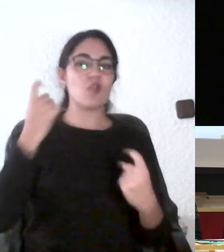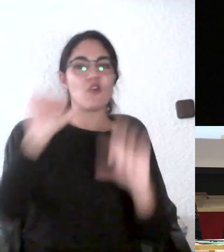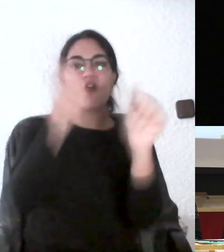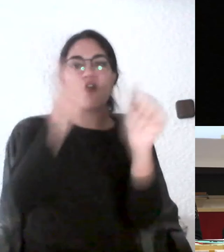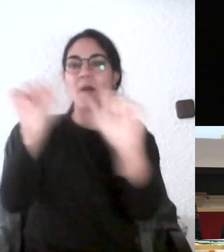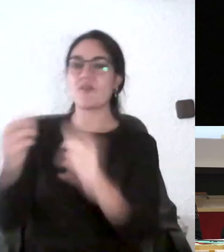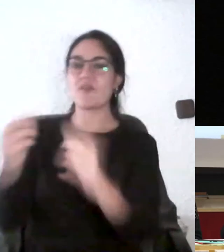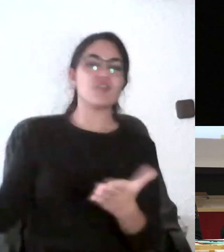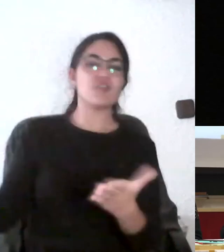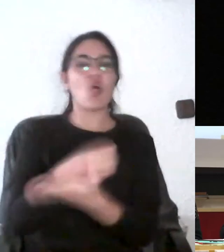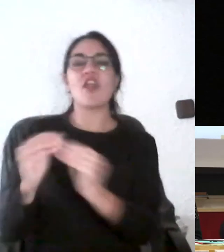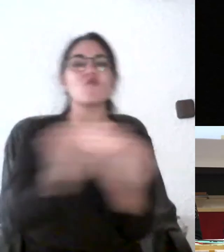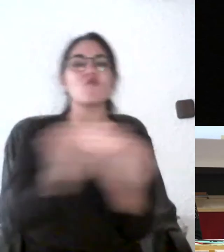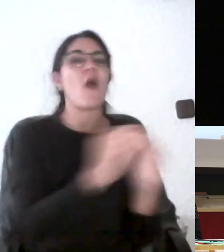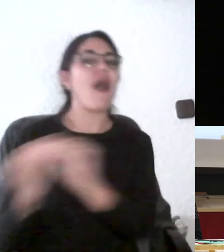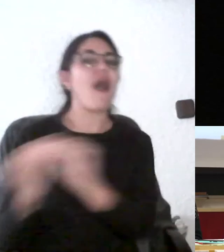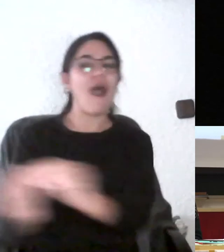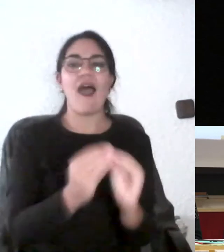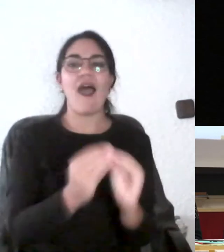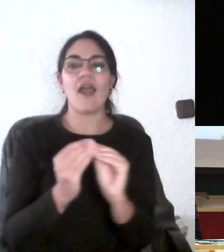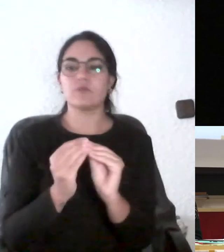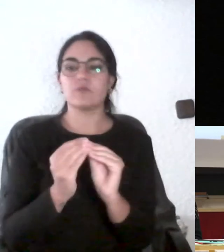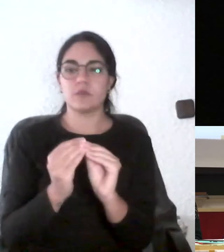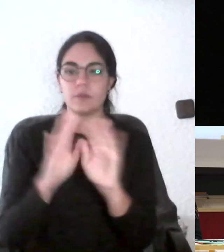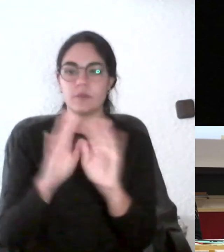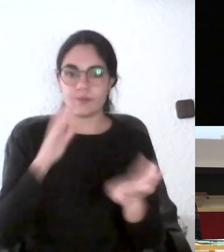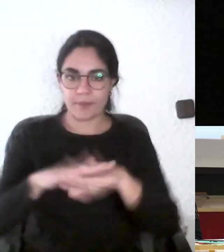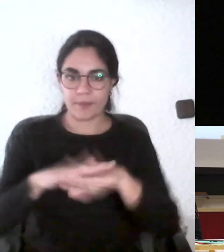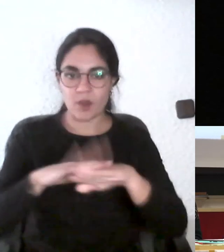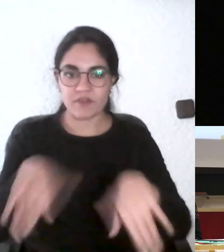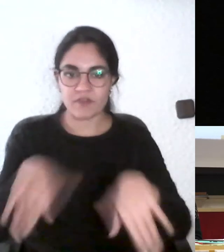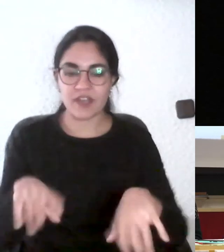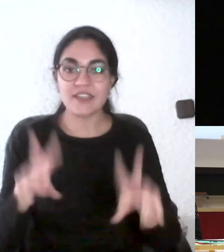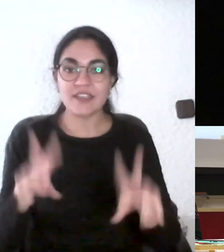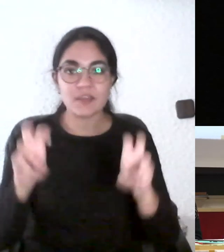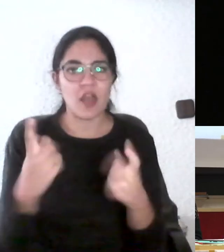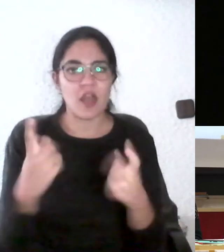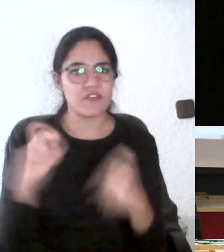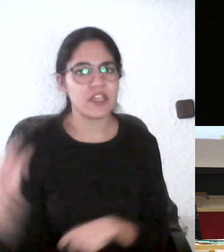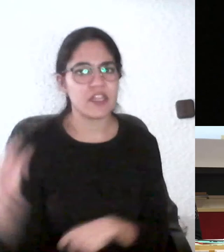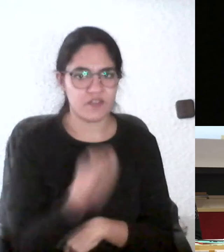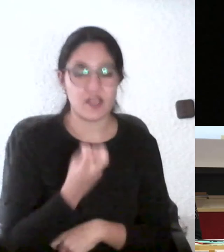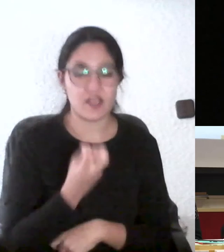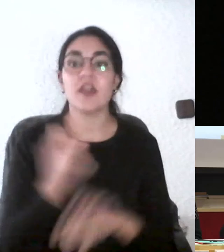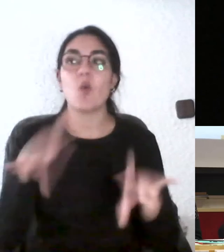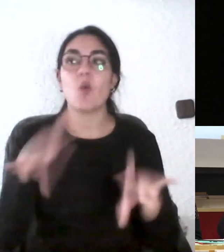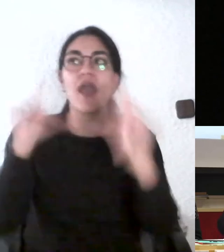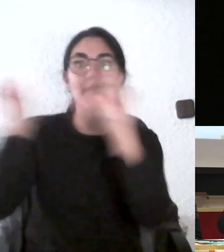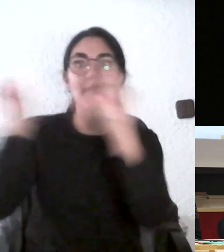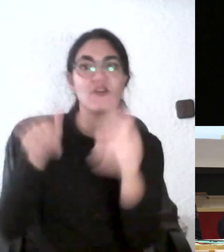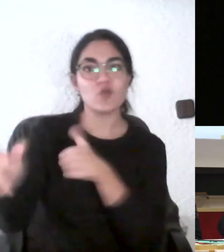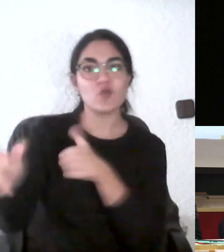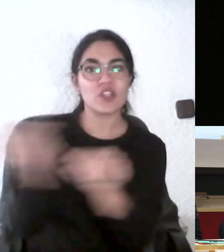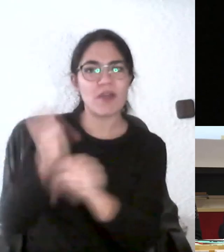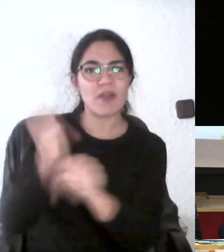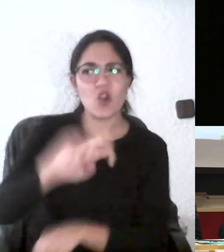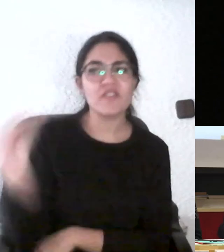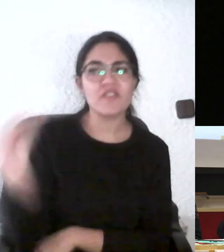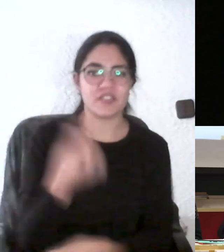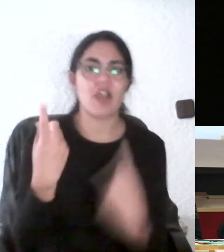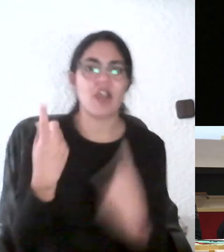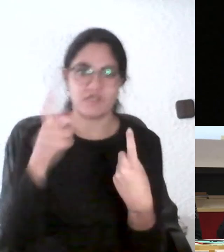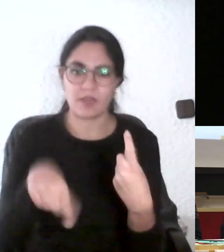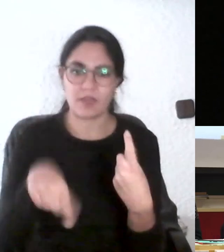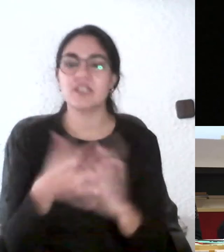establecemos un tipo de uniformización rompemos la diversidad y las empresas necesitan diversidad no necesitan toda la gente formada exactamente igual